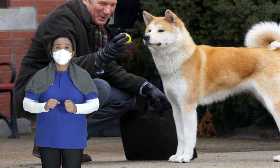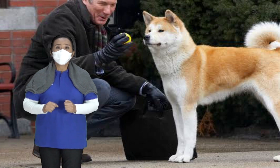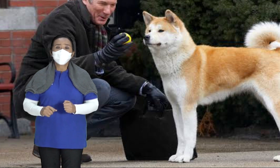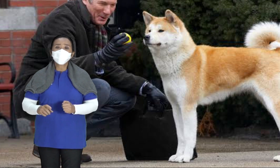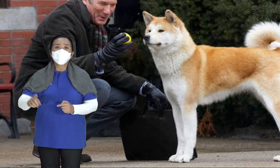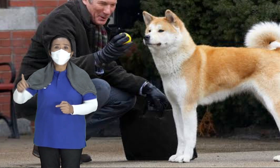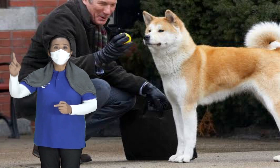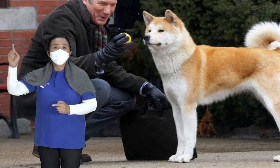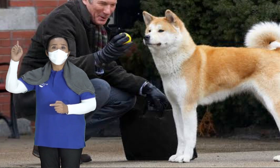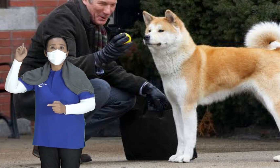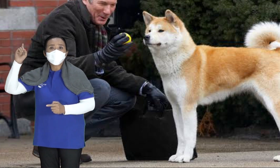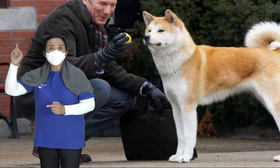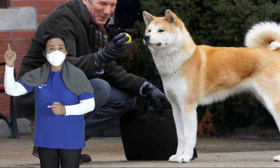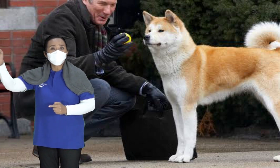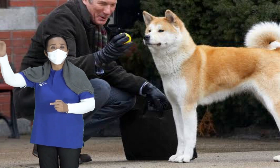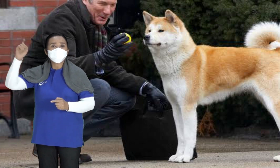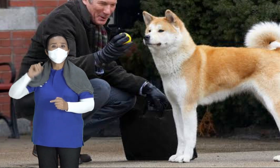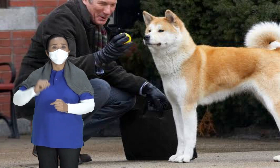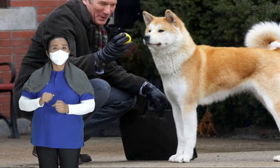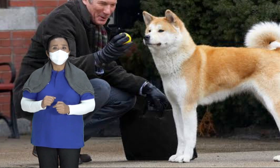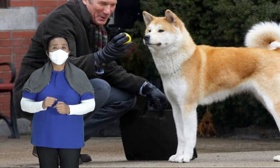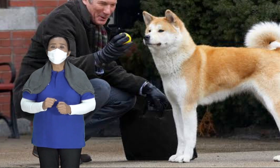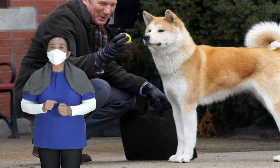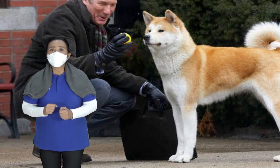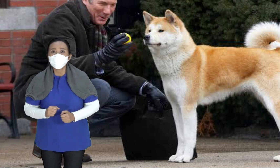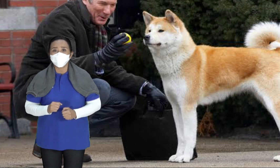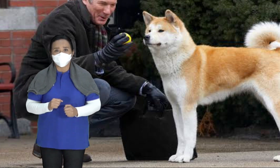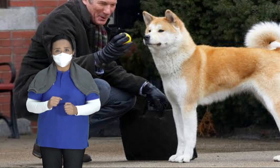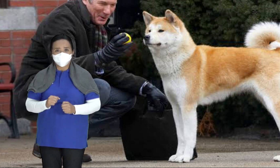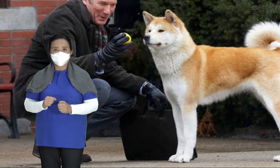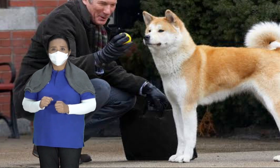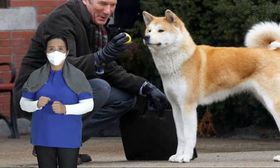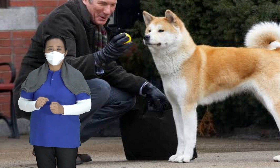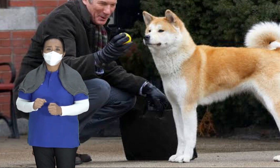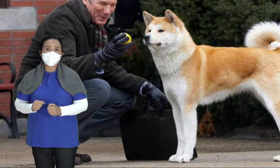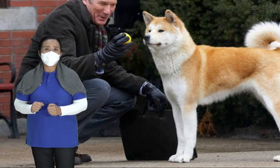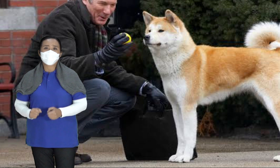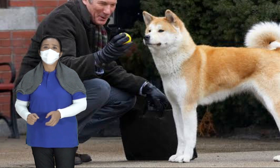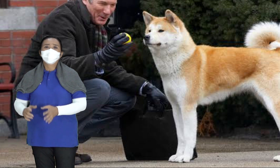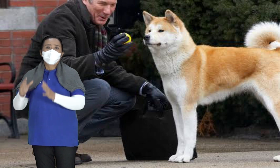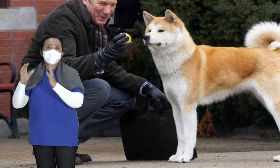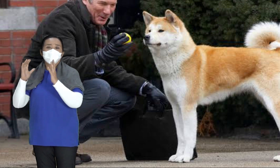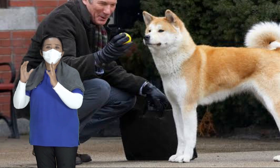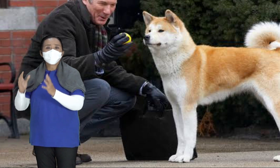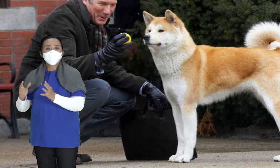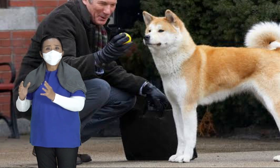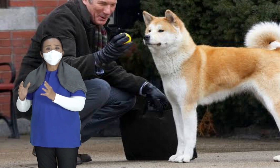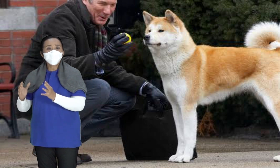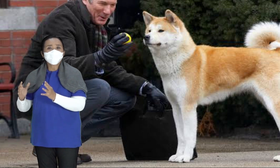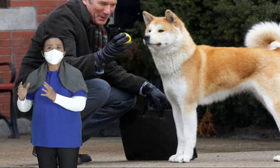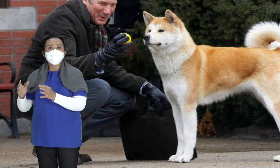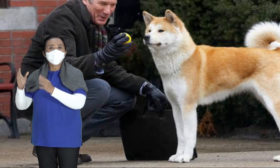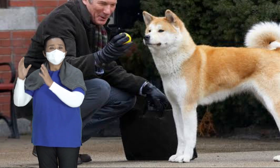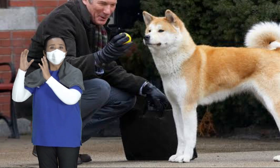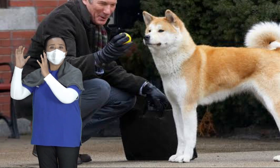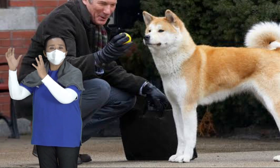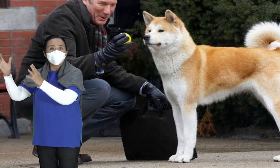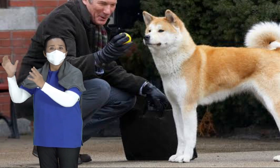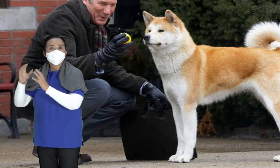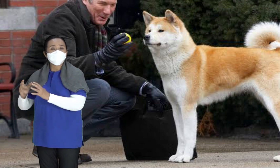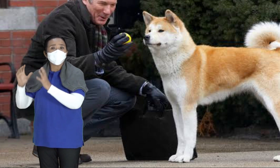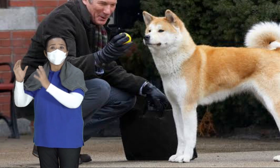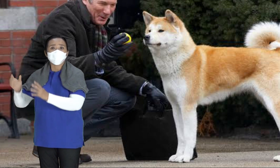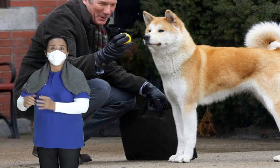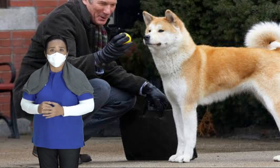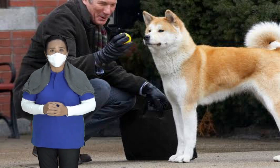Ikut pergi dengan sang profesor ke stasiun Nah profesor itu bekerja di sebuah